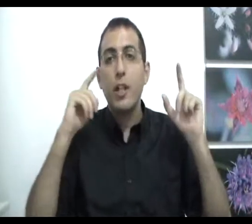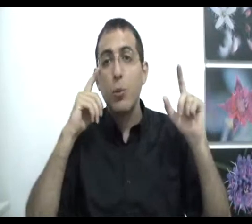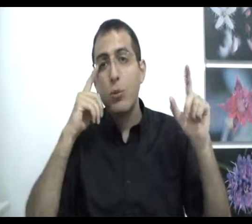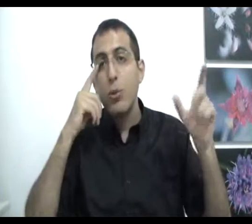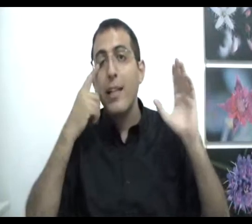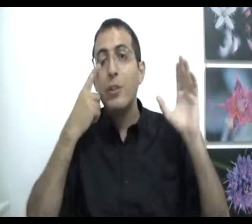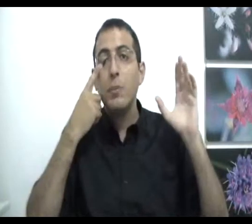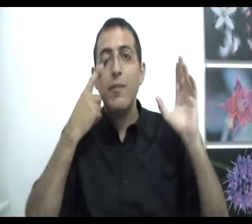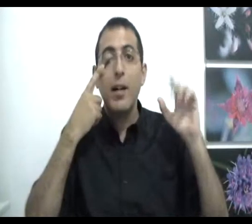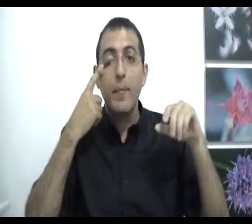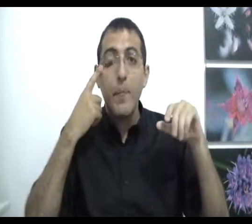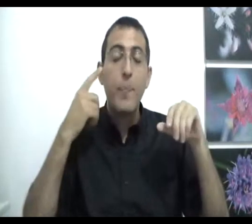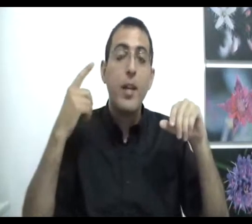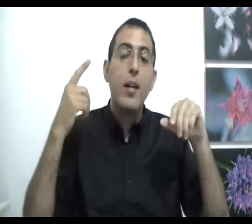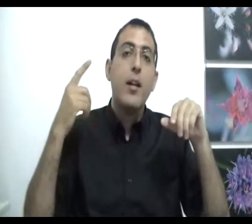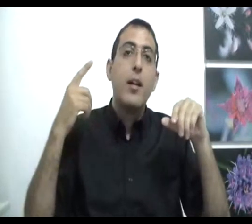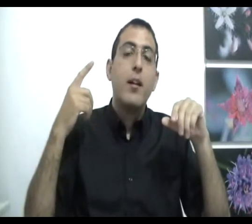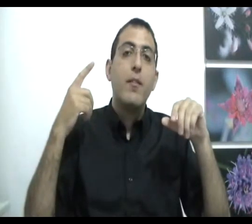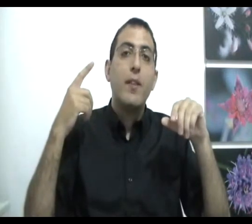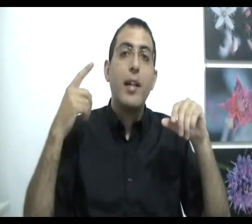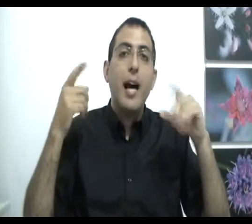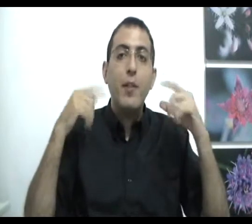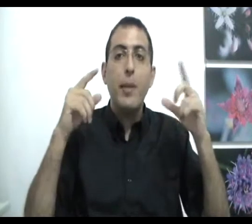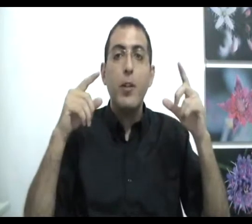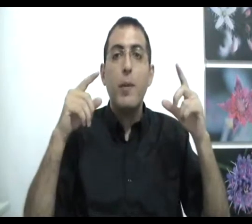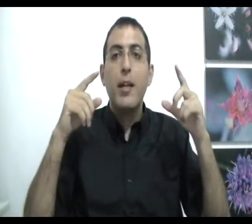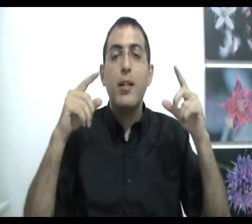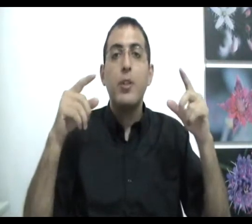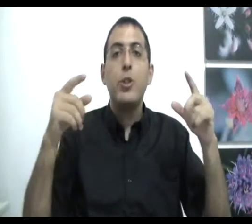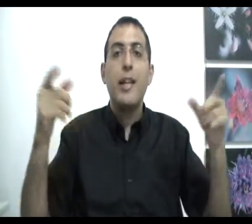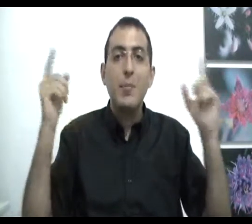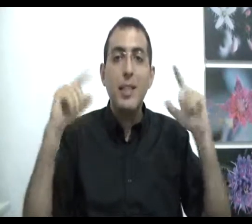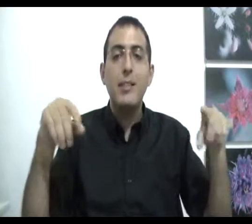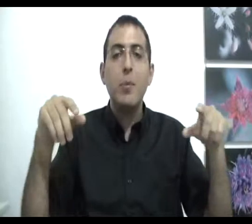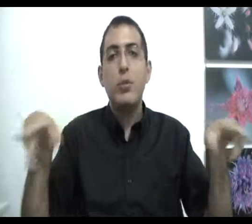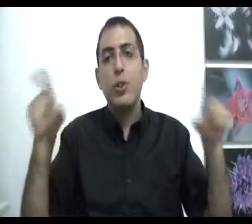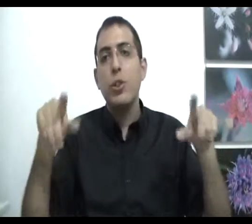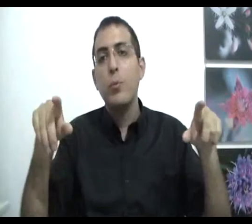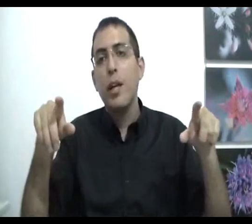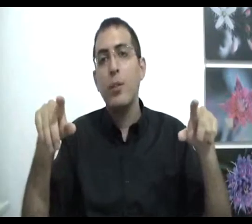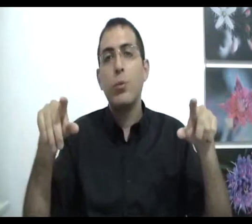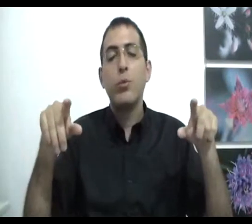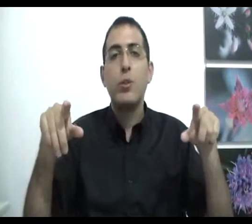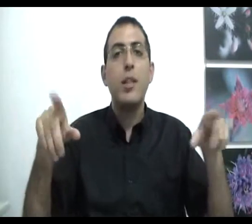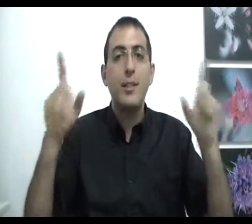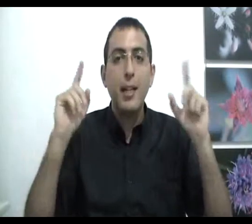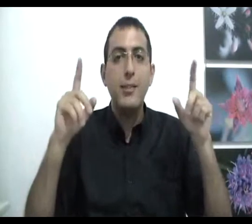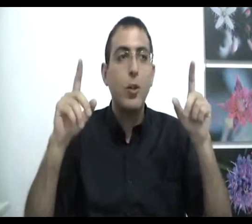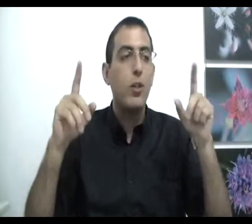אחדות לא ידע שום דבר ואף על פי כן אומר שגם זה עצמו זה לא שלמות האחדות כי צריך לזכור